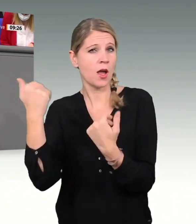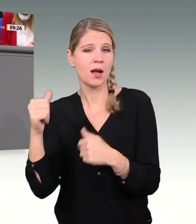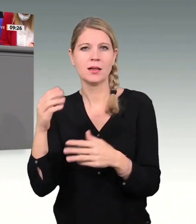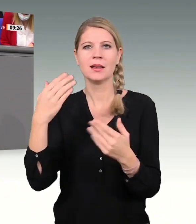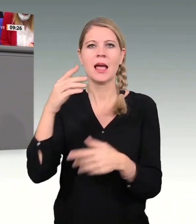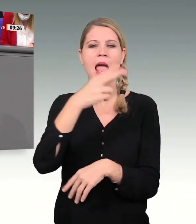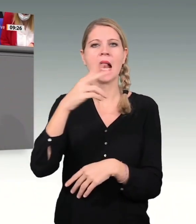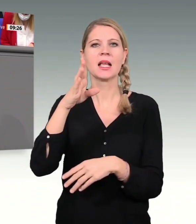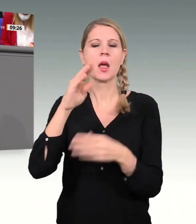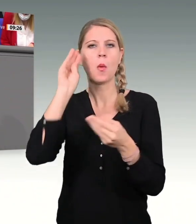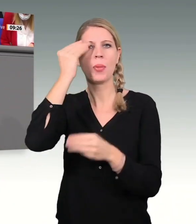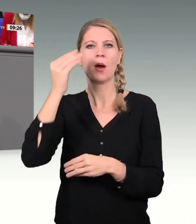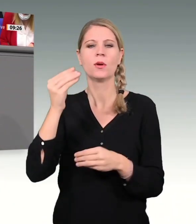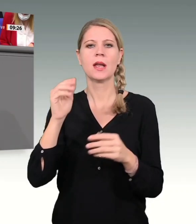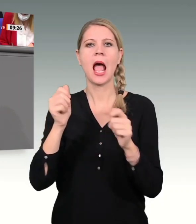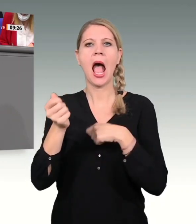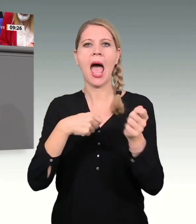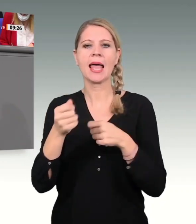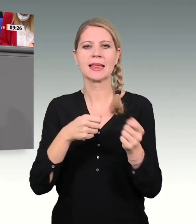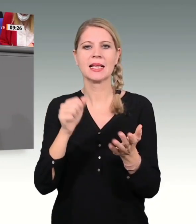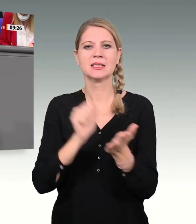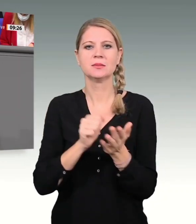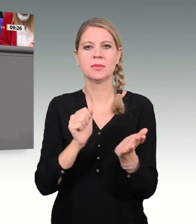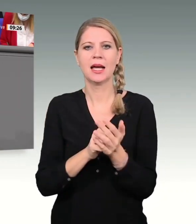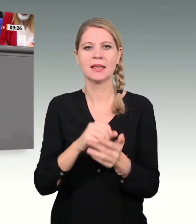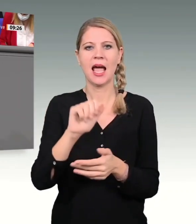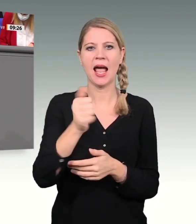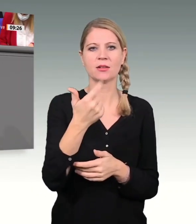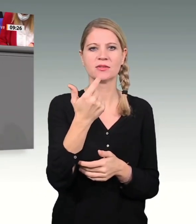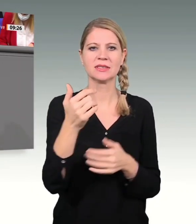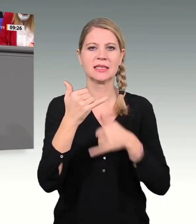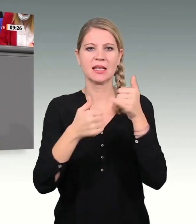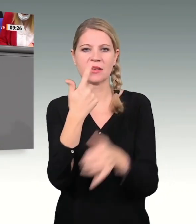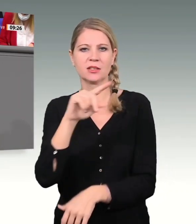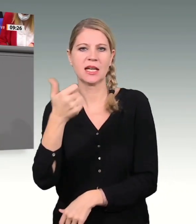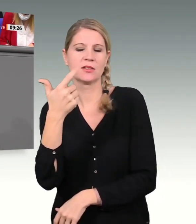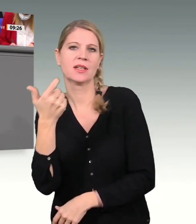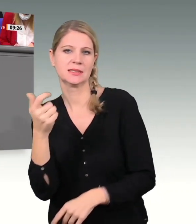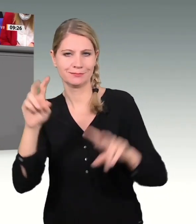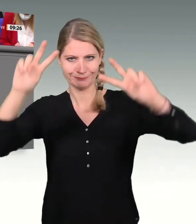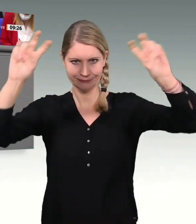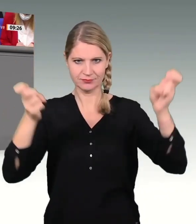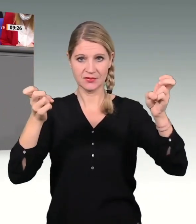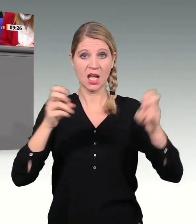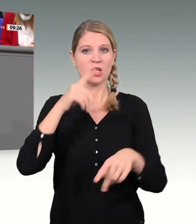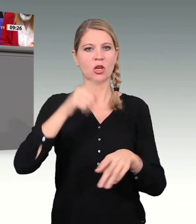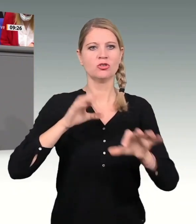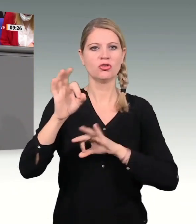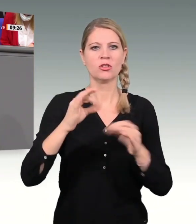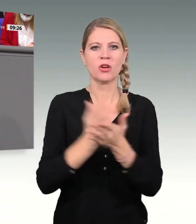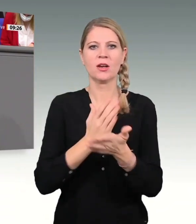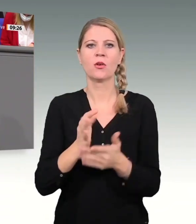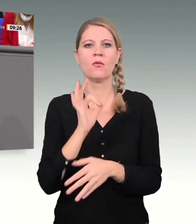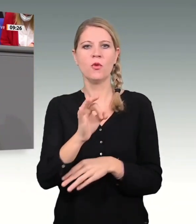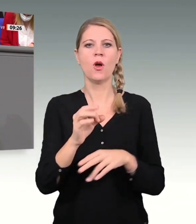21. Januar 2021. Sollte eine strategische Entscheidung zur wirtschaftlichen Erholung getroffen werden, ist